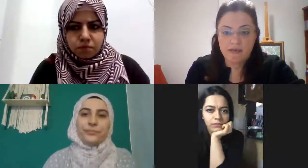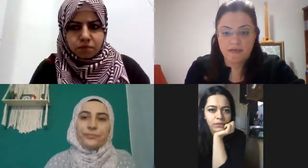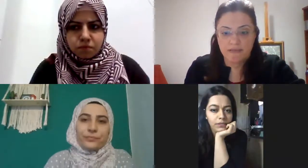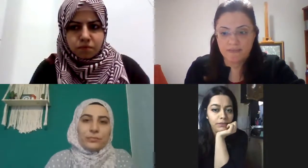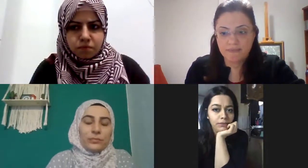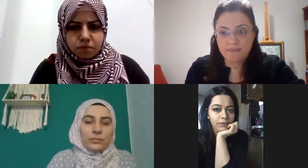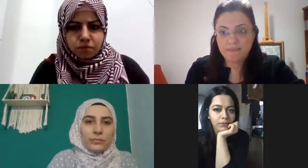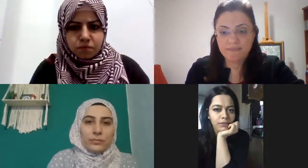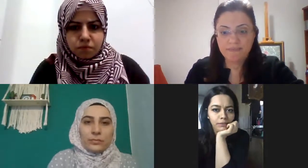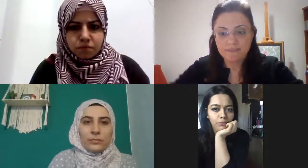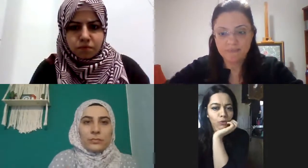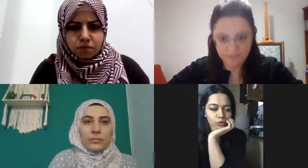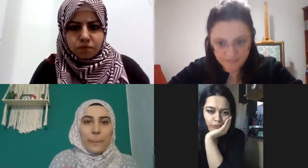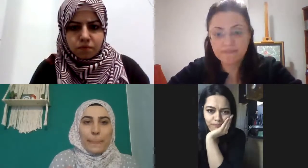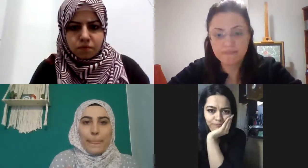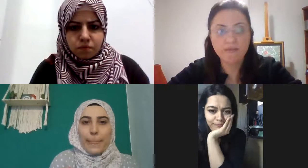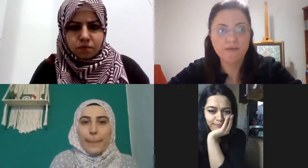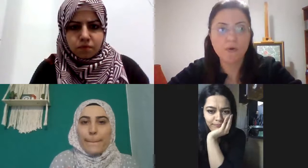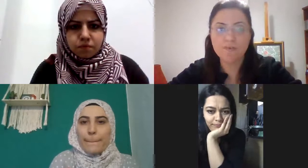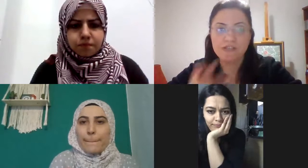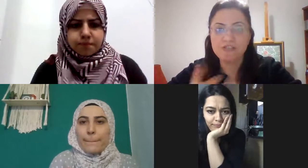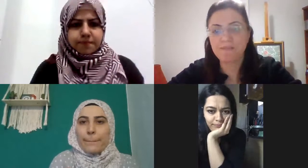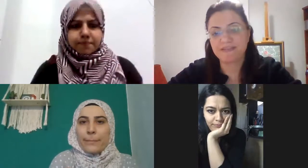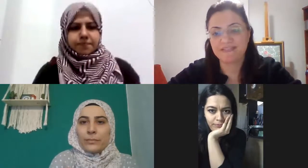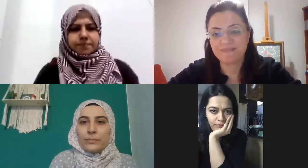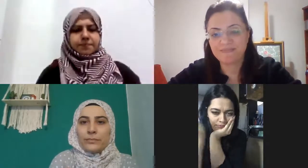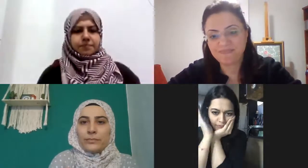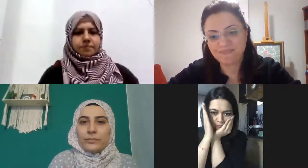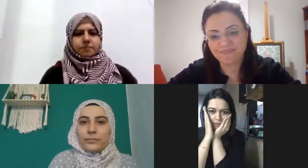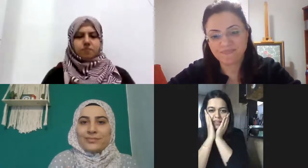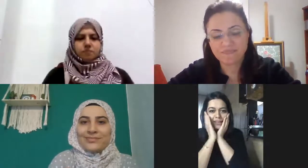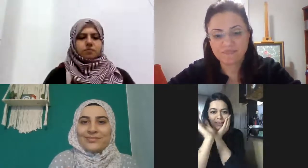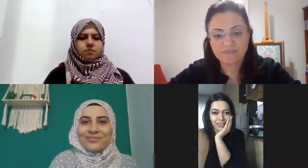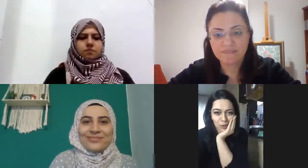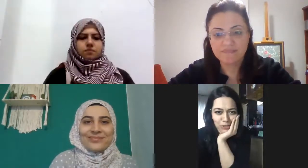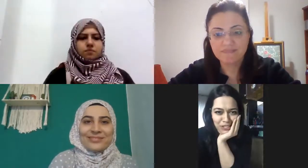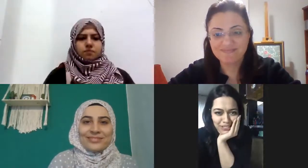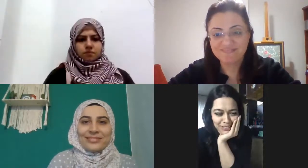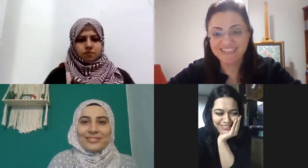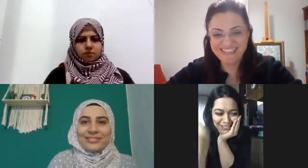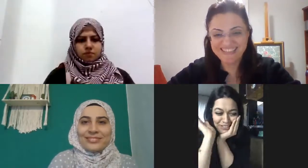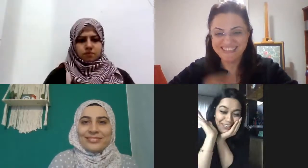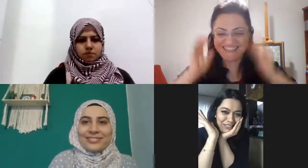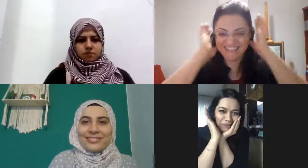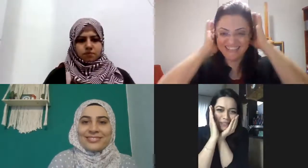izin verdim sanırım oldu evet oldu başlayabiliriz harika dört kişiyiz harika güzel